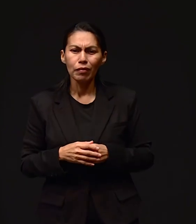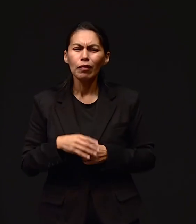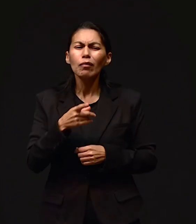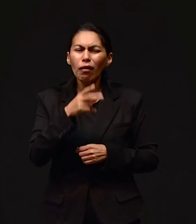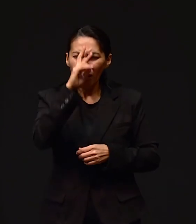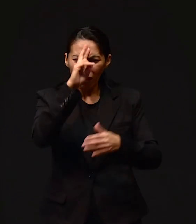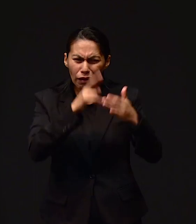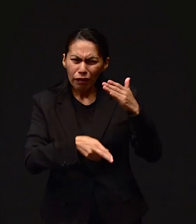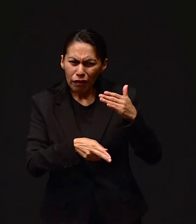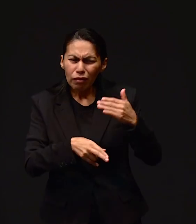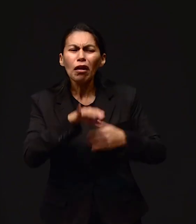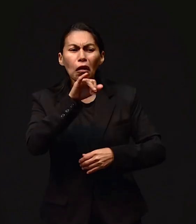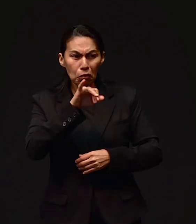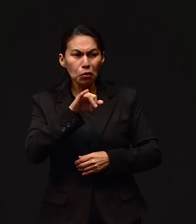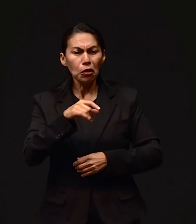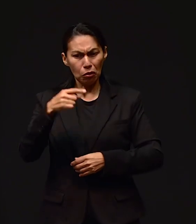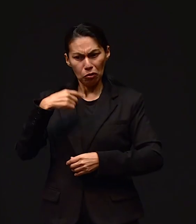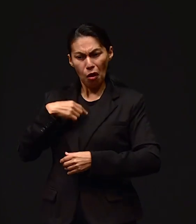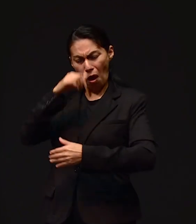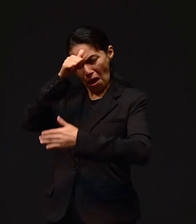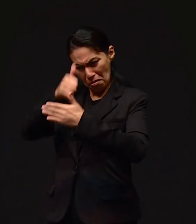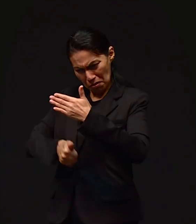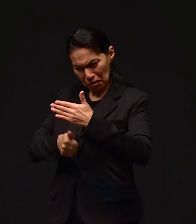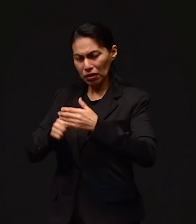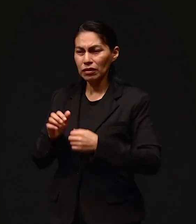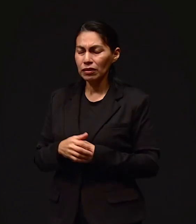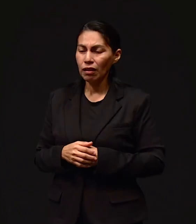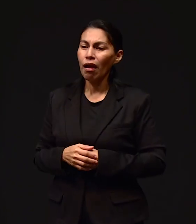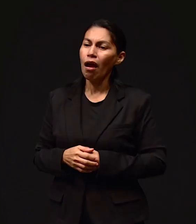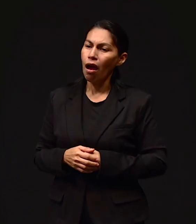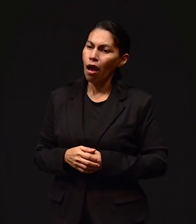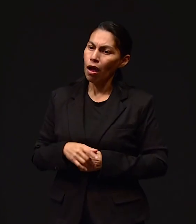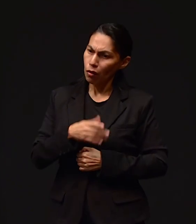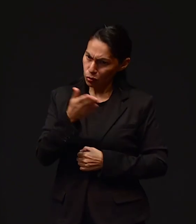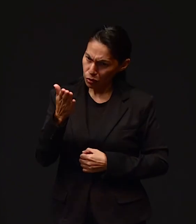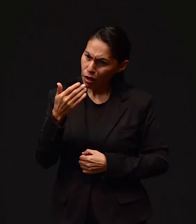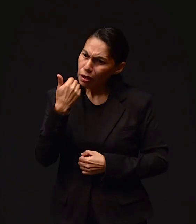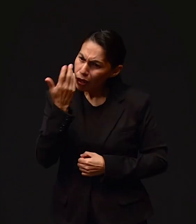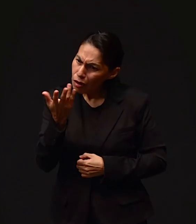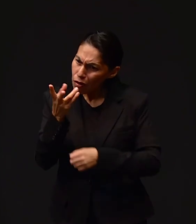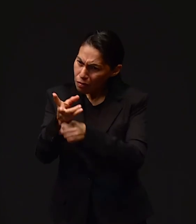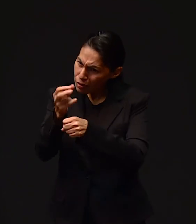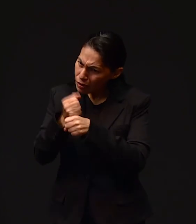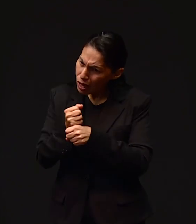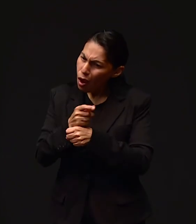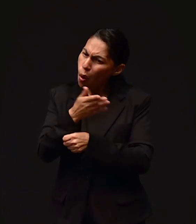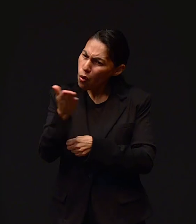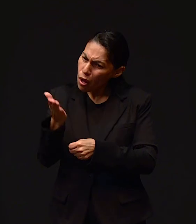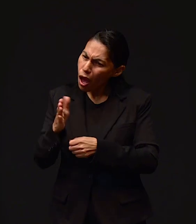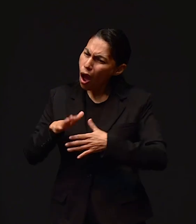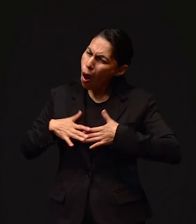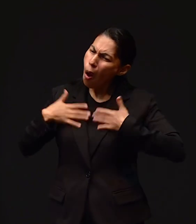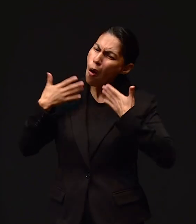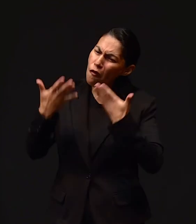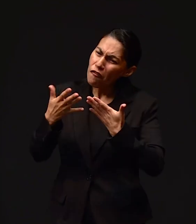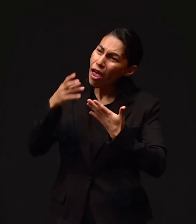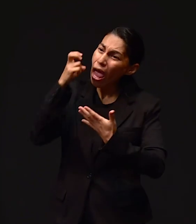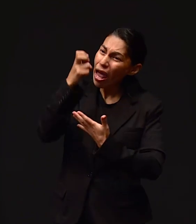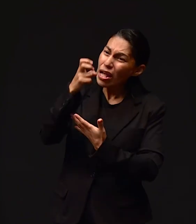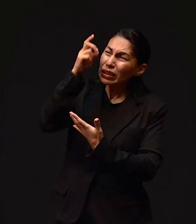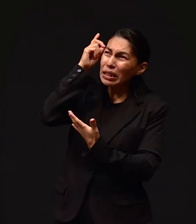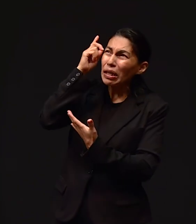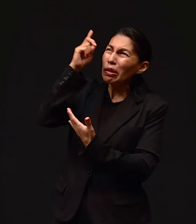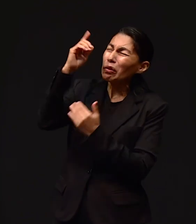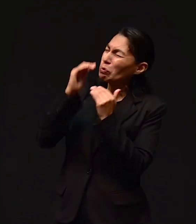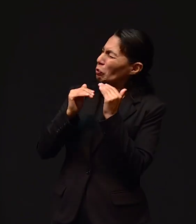de alguna religión? Le dije, sí, soy adventista del séptimo día, le digo. Le dije, ¿y sabe qué? Quiero invitarlo, le dije, a que usted también confíe en ese